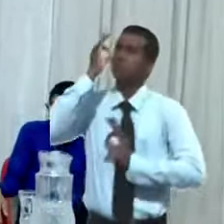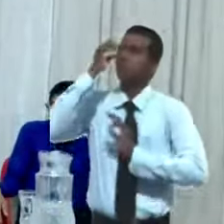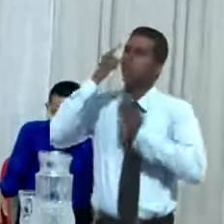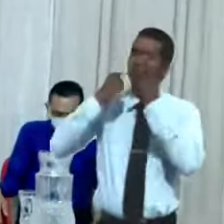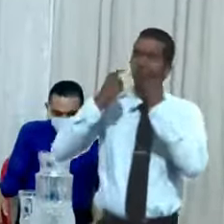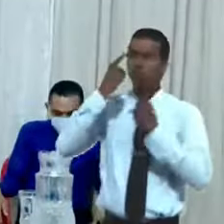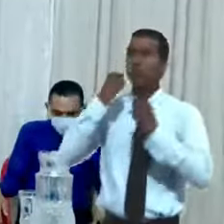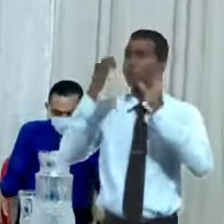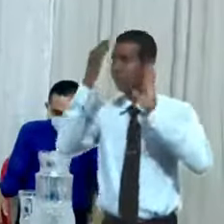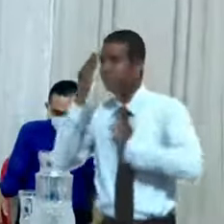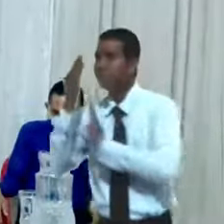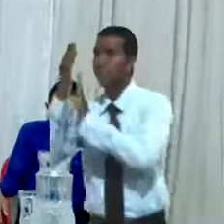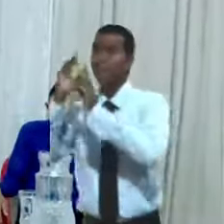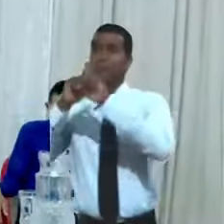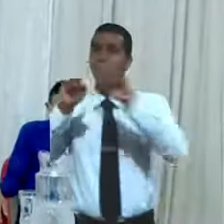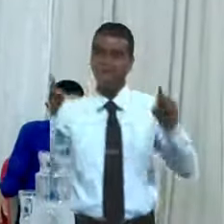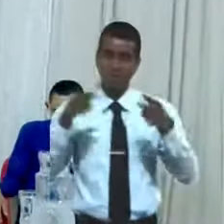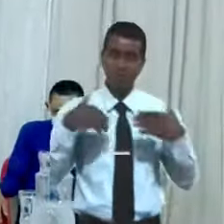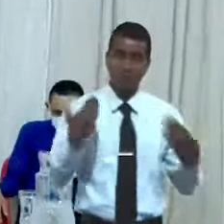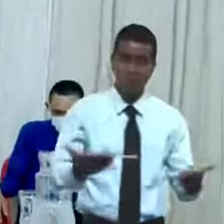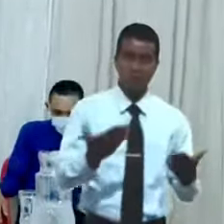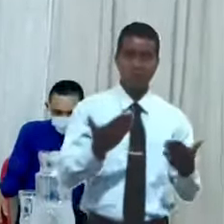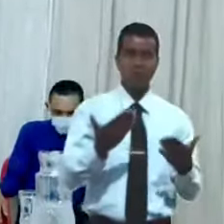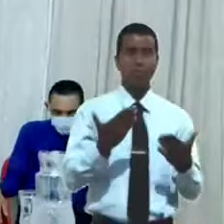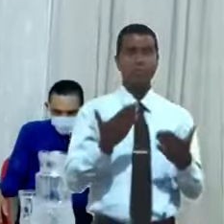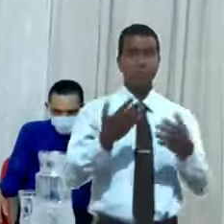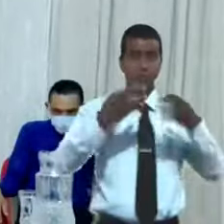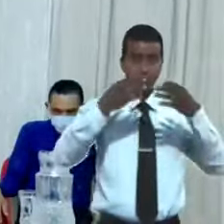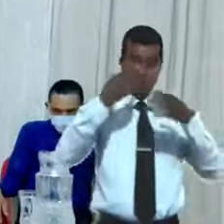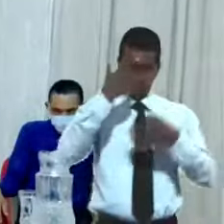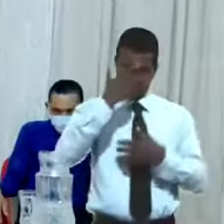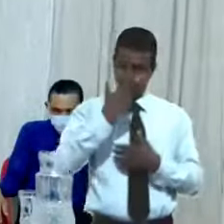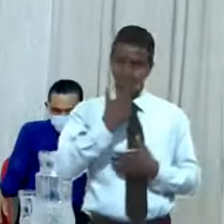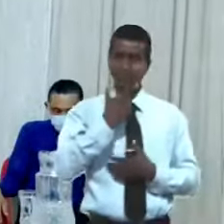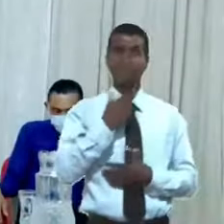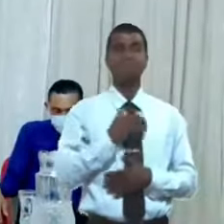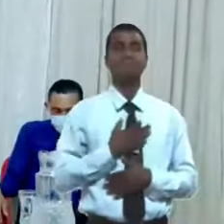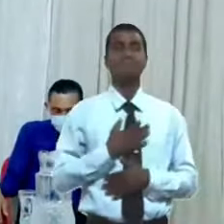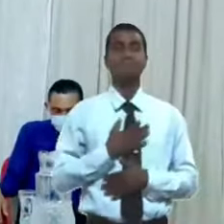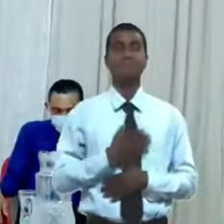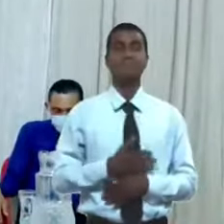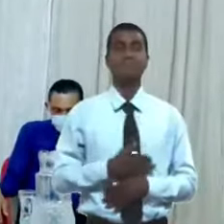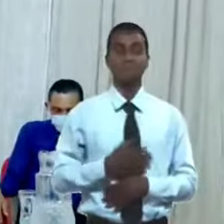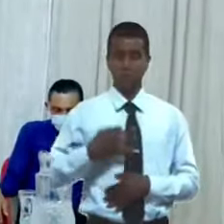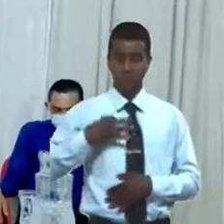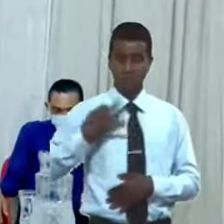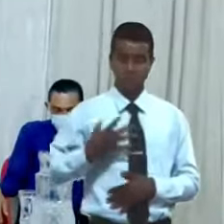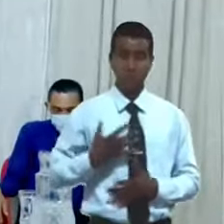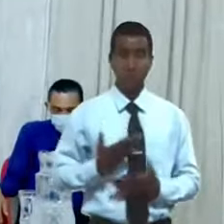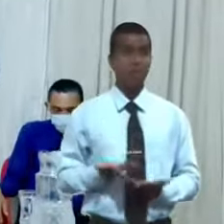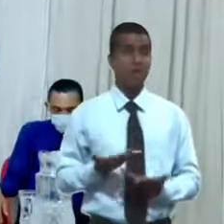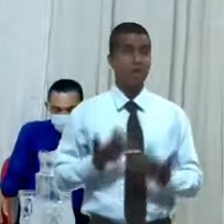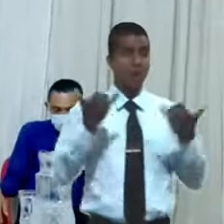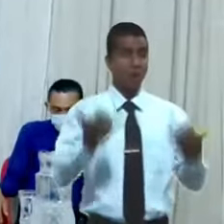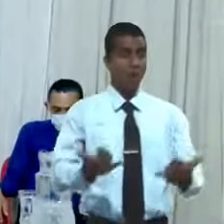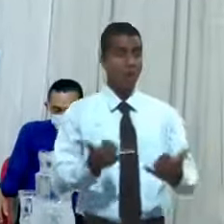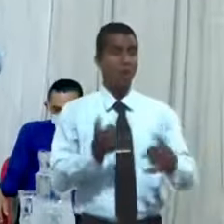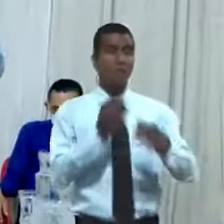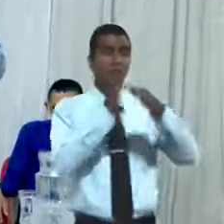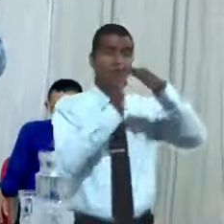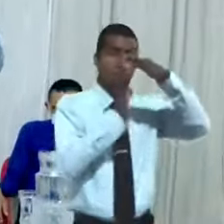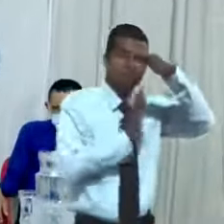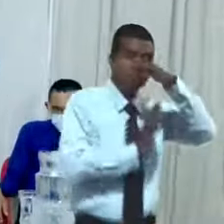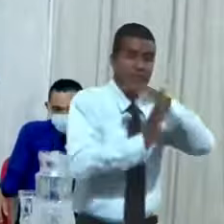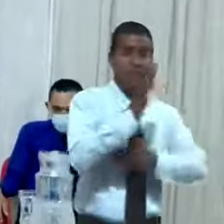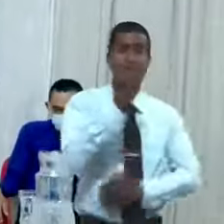cuando se hace con sinceridad así que si se humillaron mi pueblo sobre el cual mi nombre es invocado es